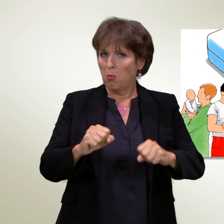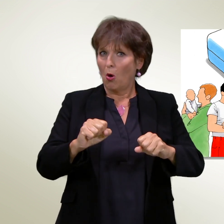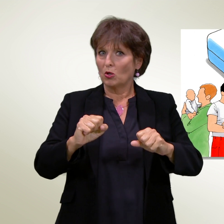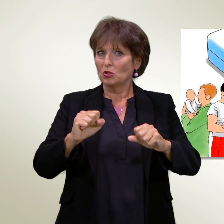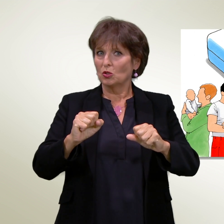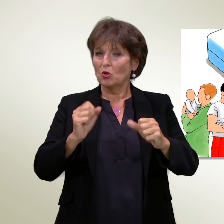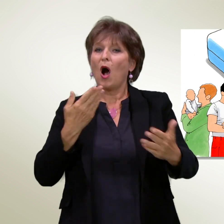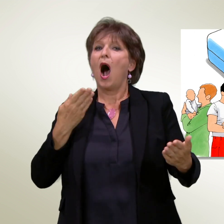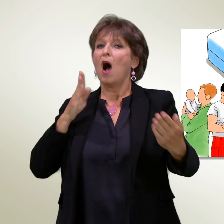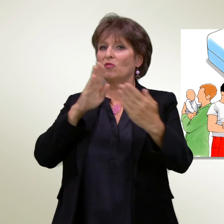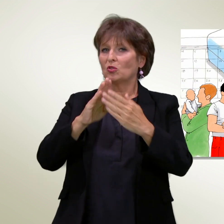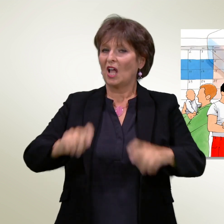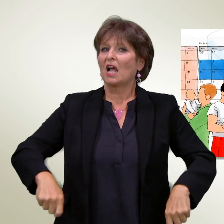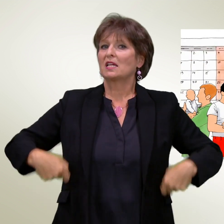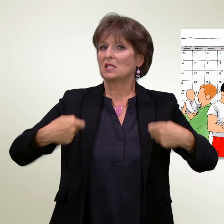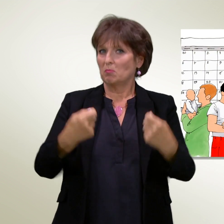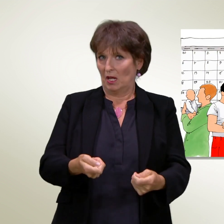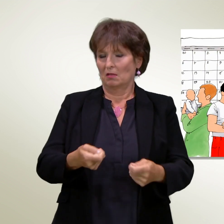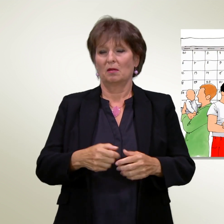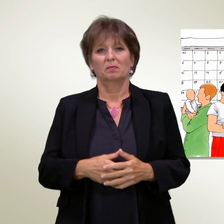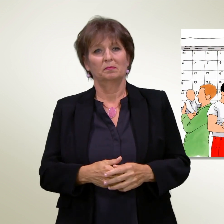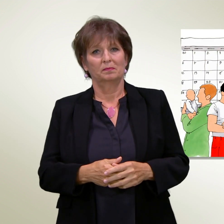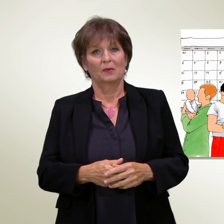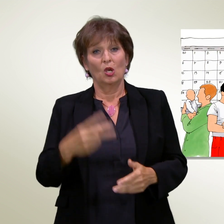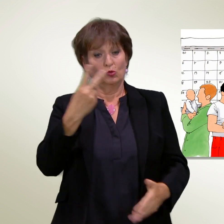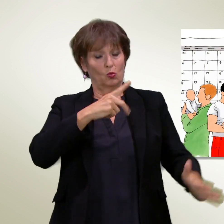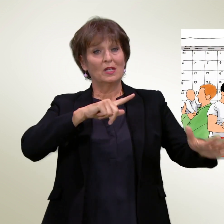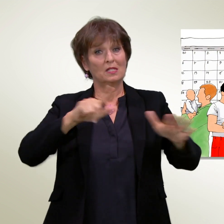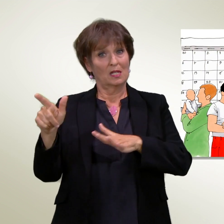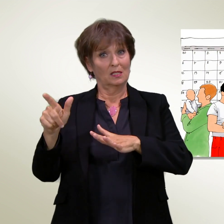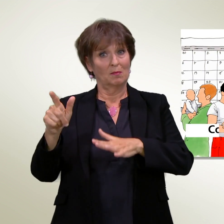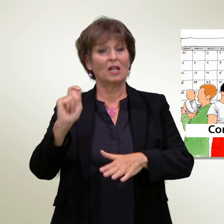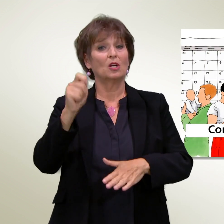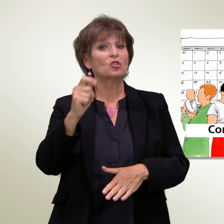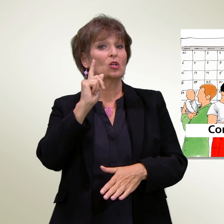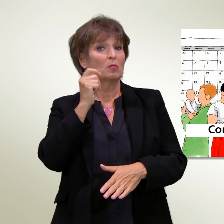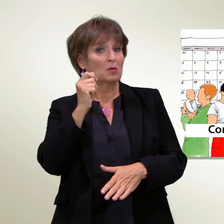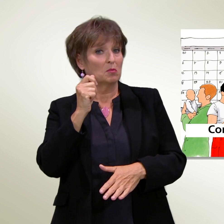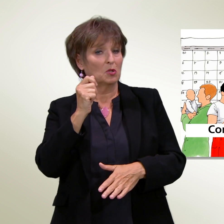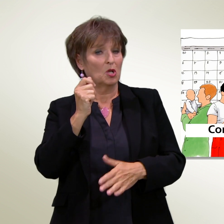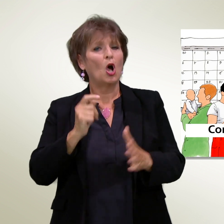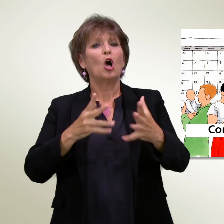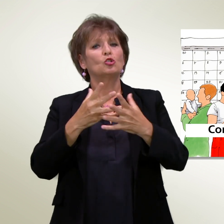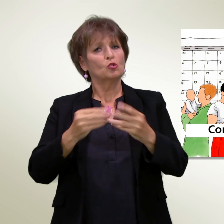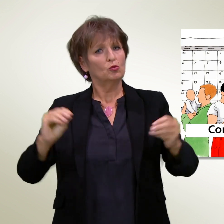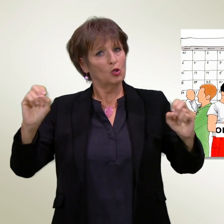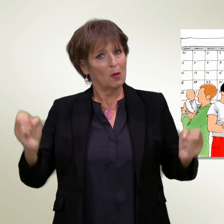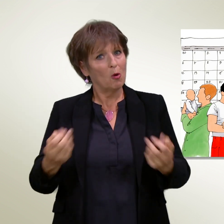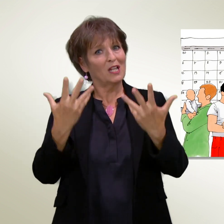eccessivi. Due settimane di congedo di paternità rappresentano una soluzione moderna di ampio consenso. Per